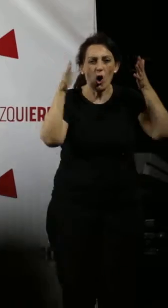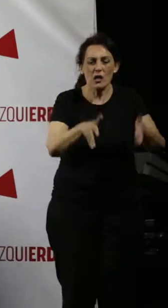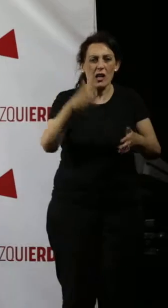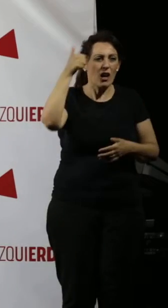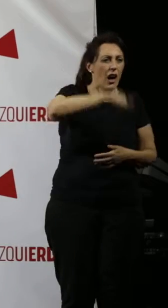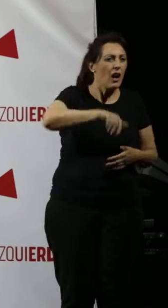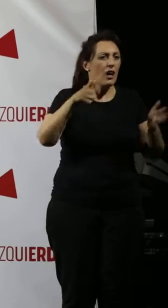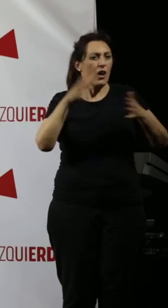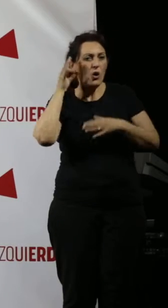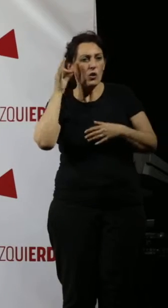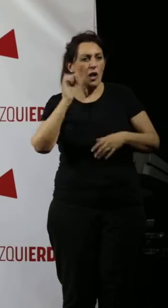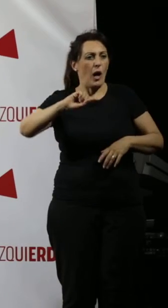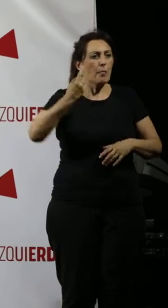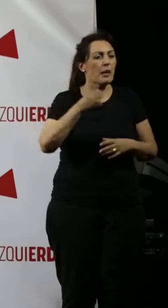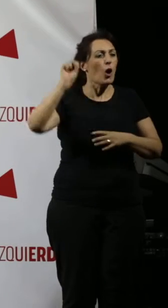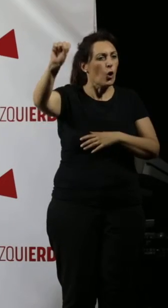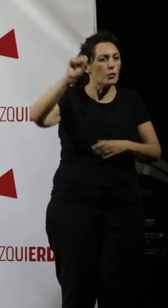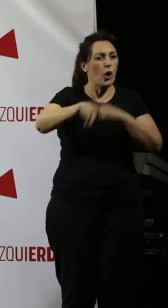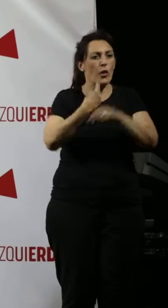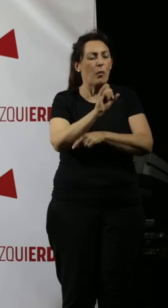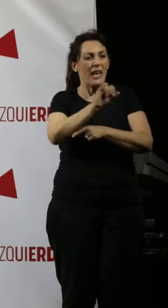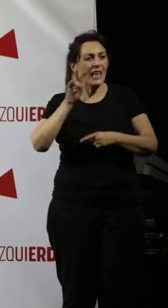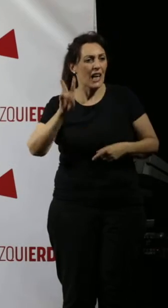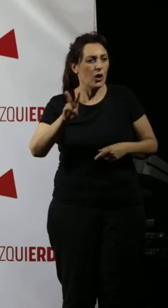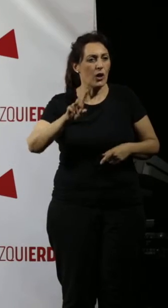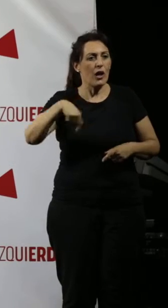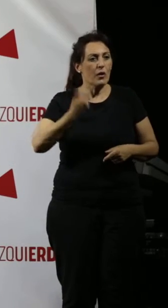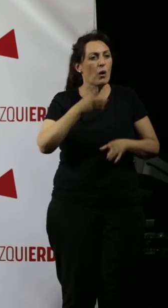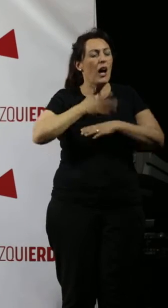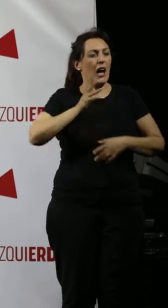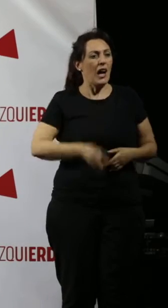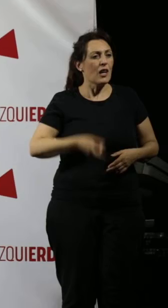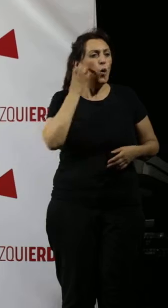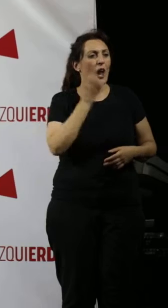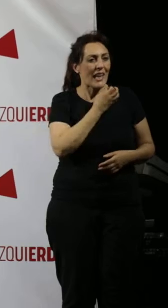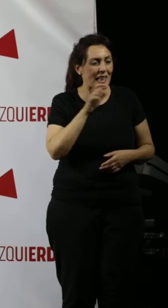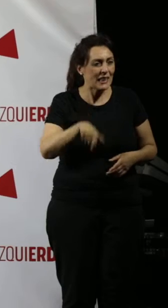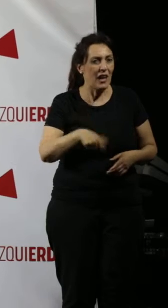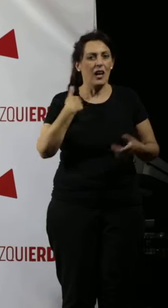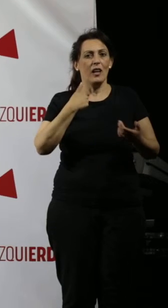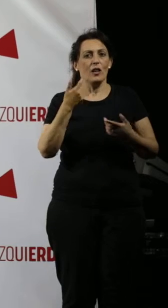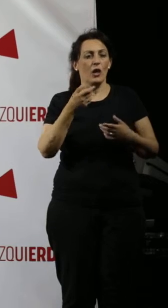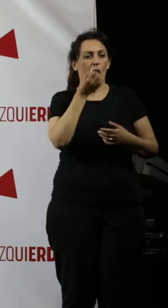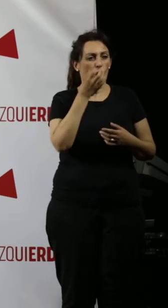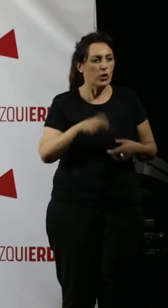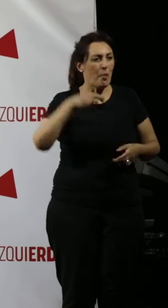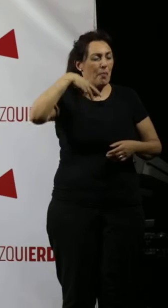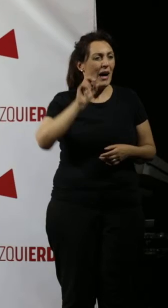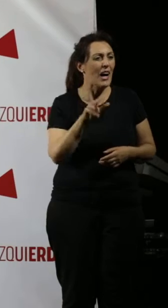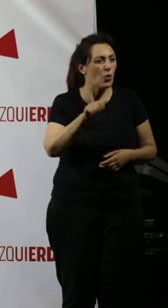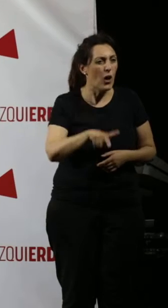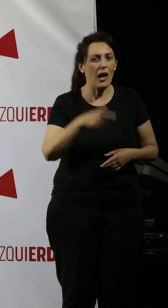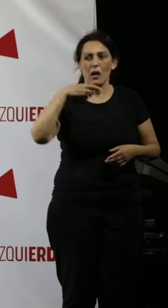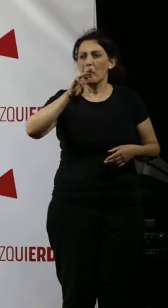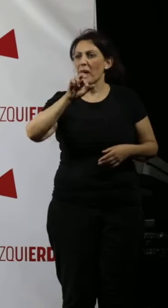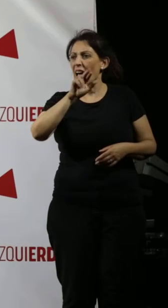largo de este tiempo, primero con el Partido Comunista y después con Izquierda Unida, bajo la alcaldía de Julio Terminio, de Manuel Pérez,